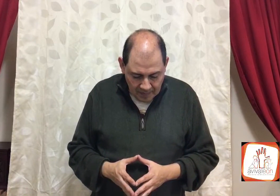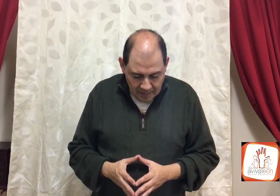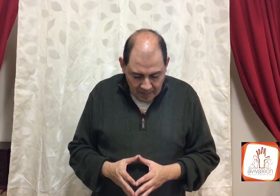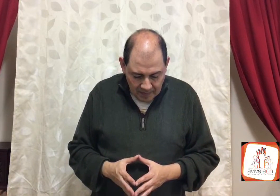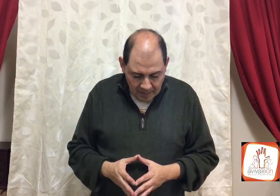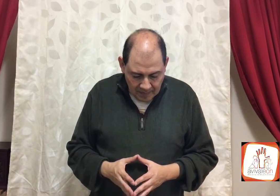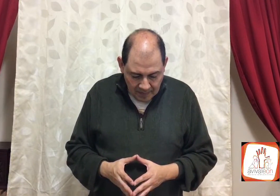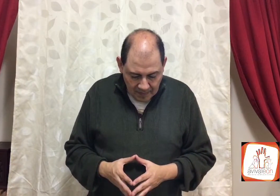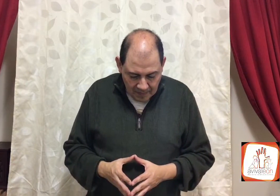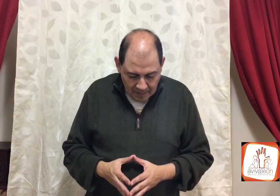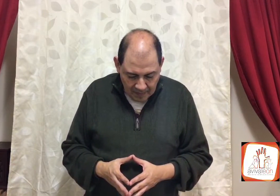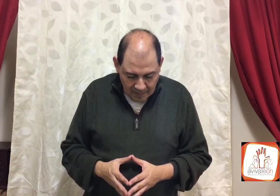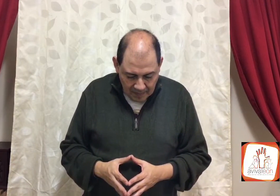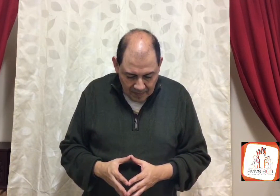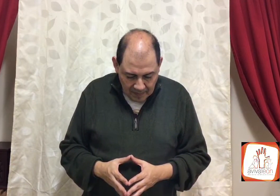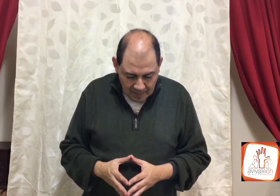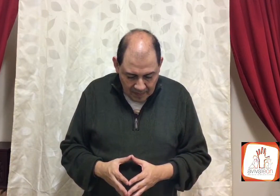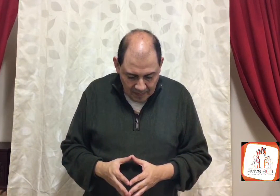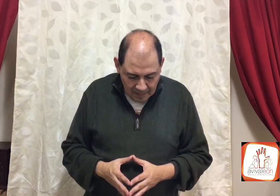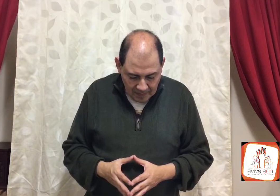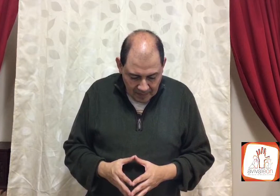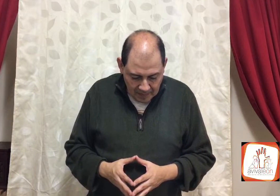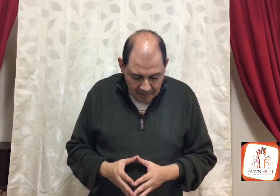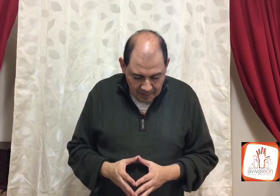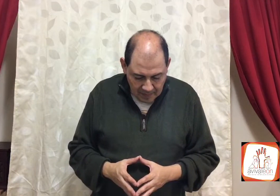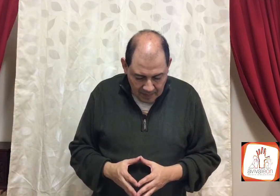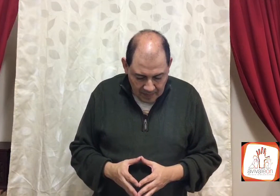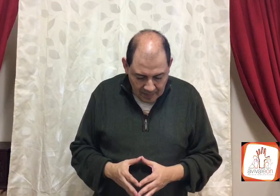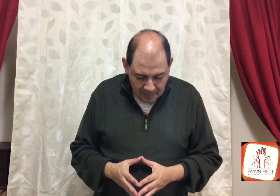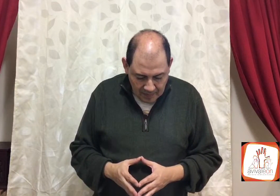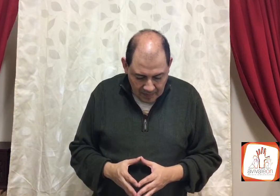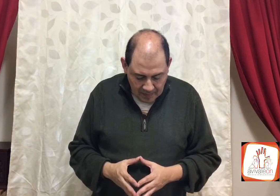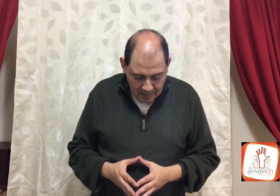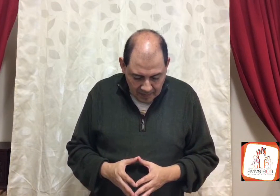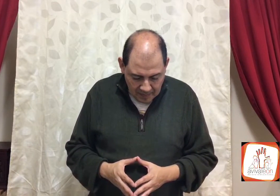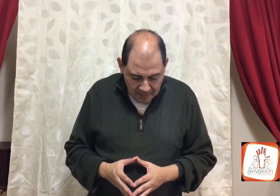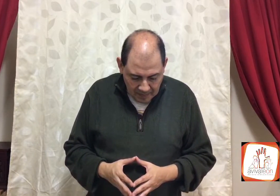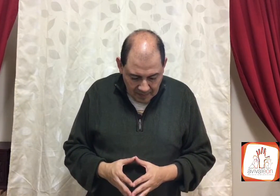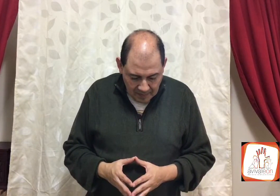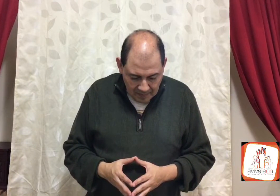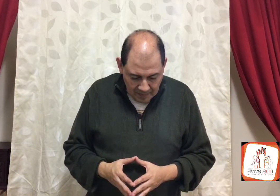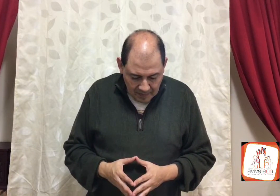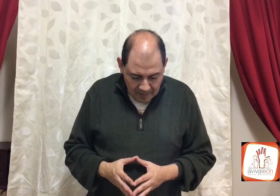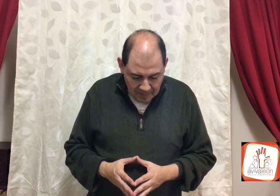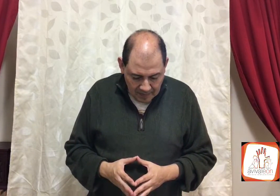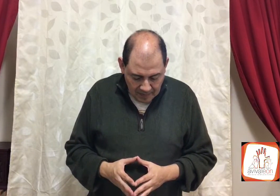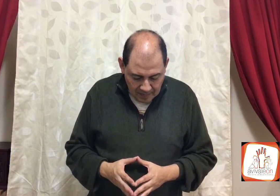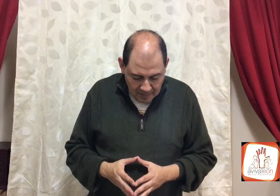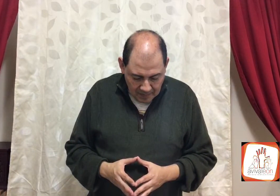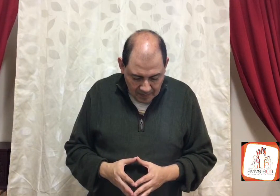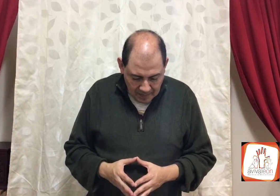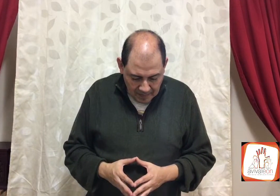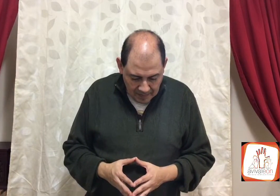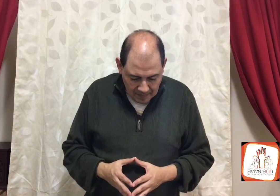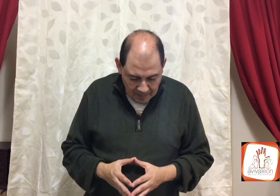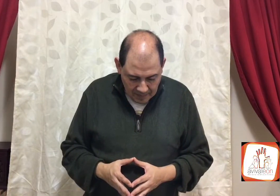Soy de Belén de Judá, y voy a vivir donde pueda encontrar lugar. Entonces Micaía le dijo,